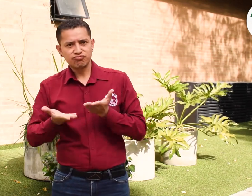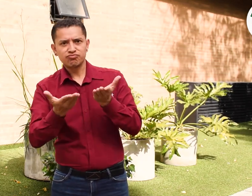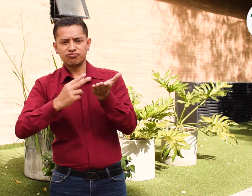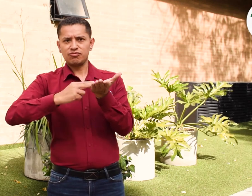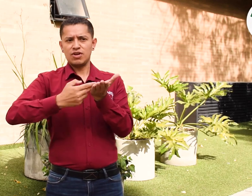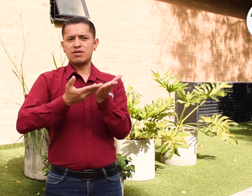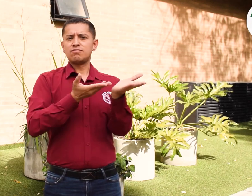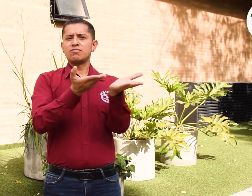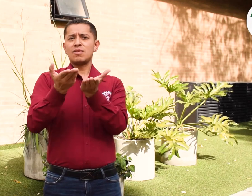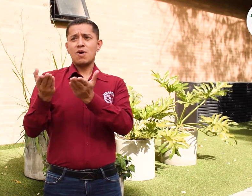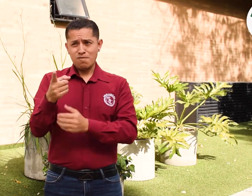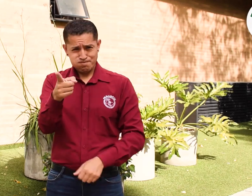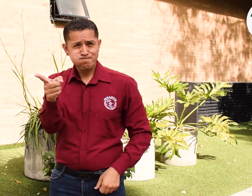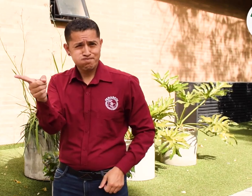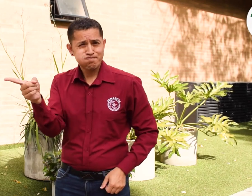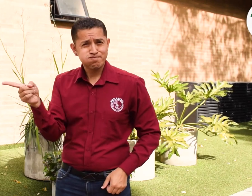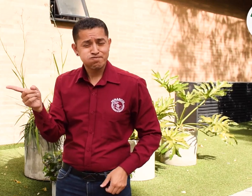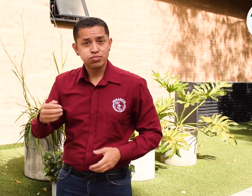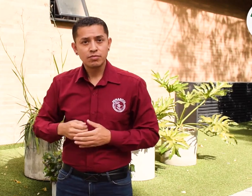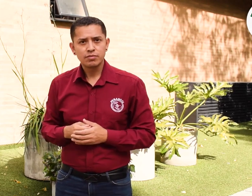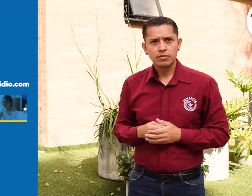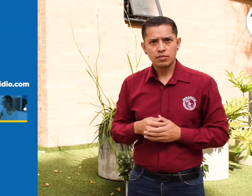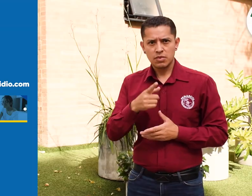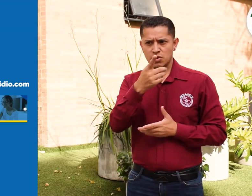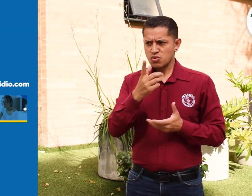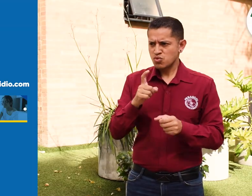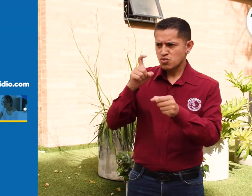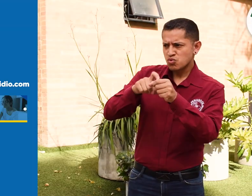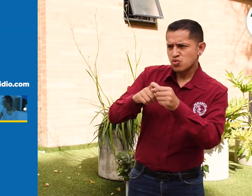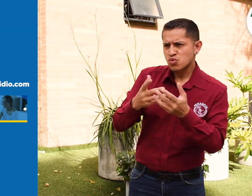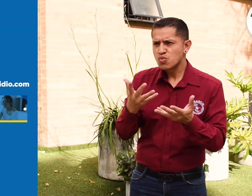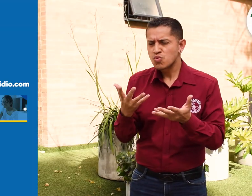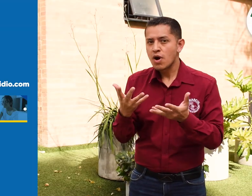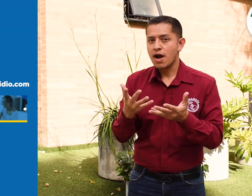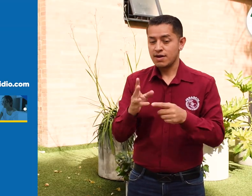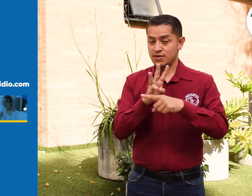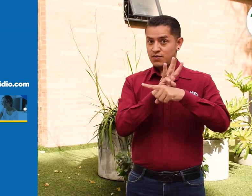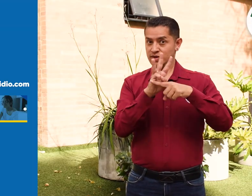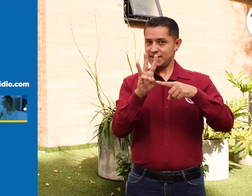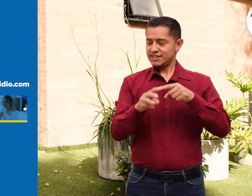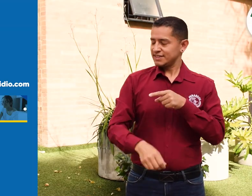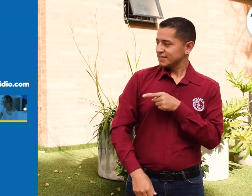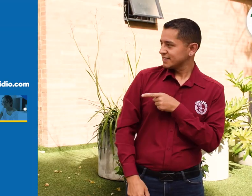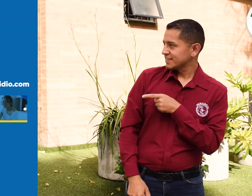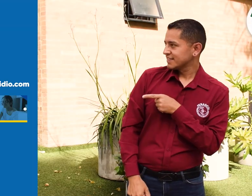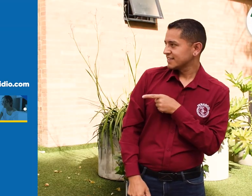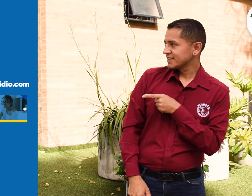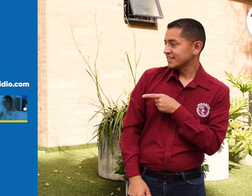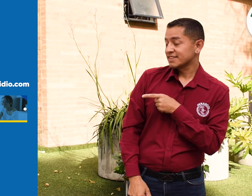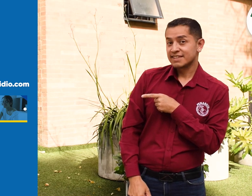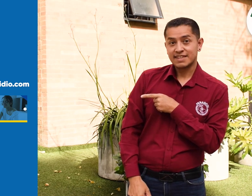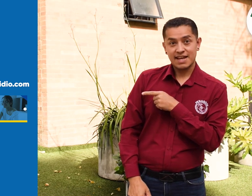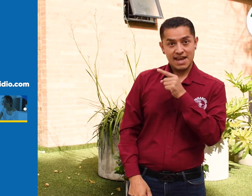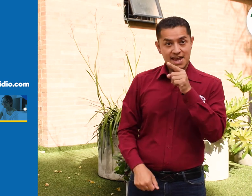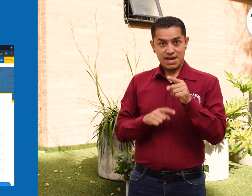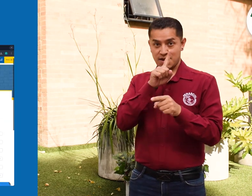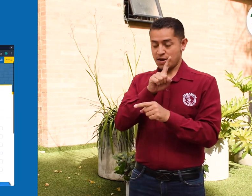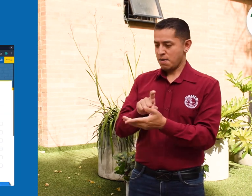prestar el servicio de interpretación. Para inscribirse a esta feria, lo pueden hacer en esta página web. Miren, ingresando a ese